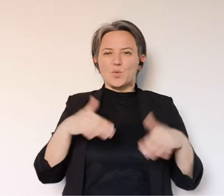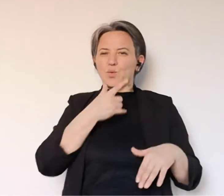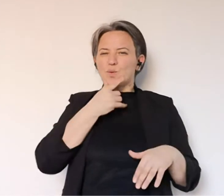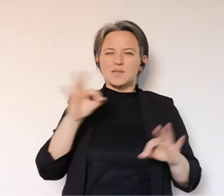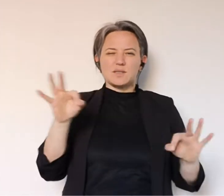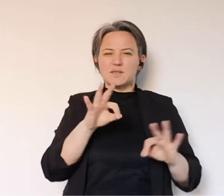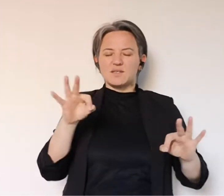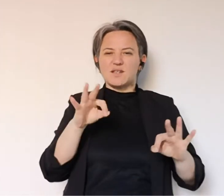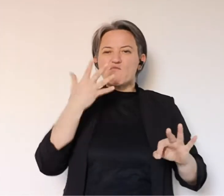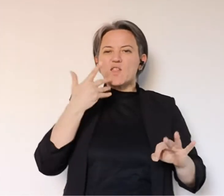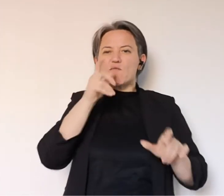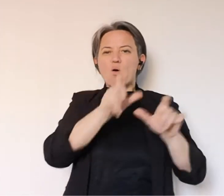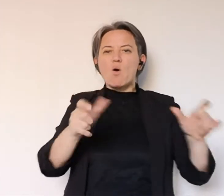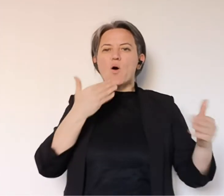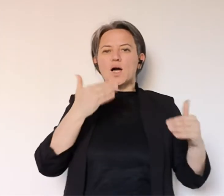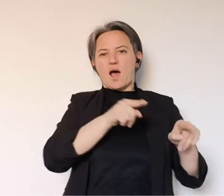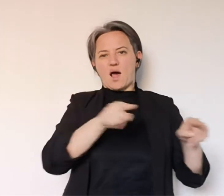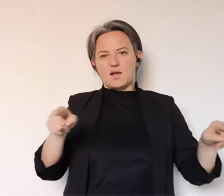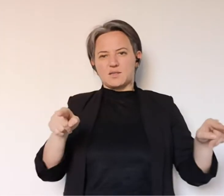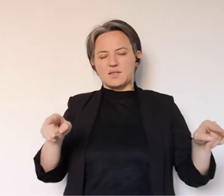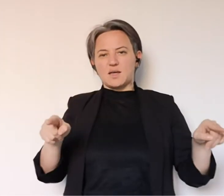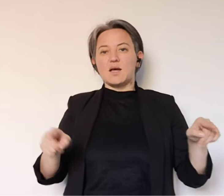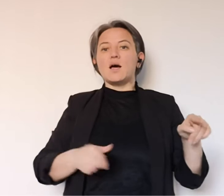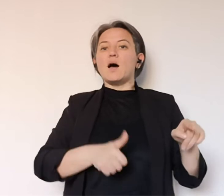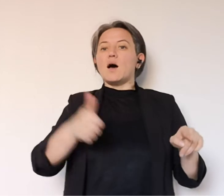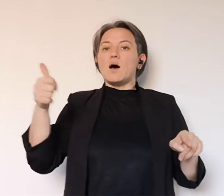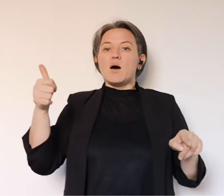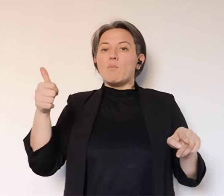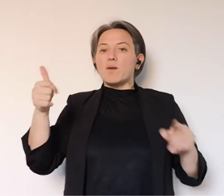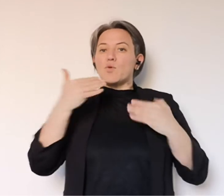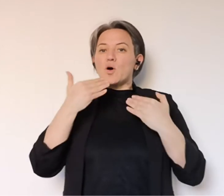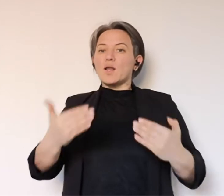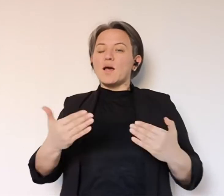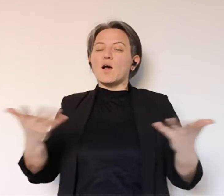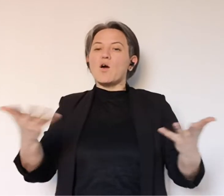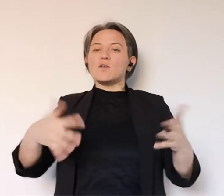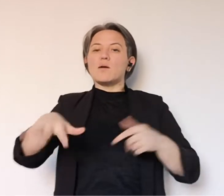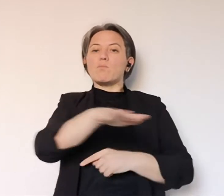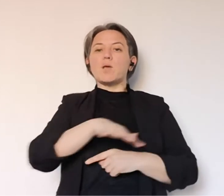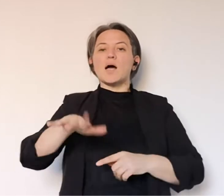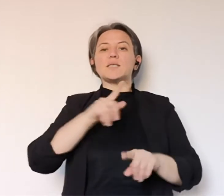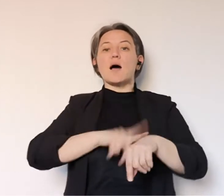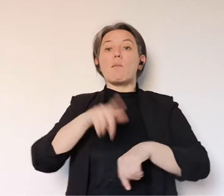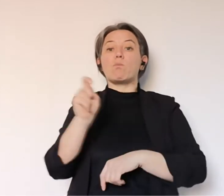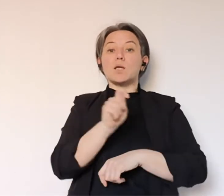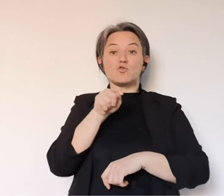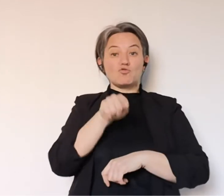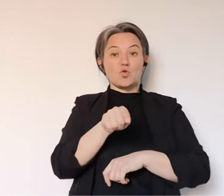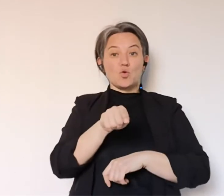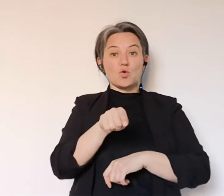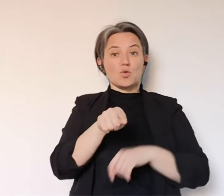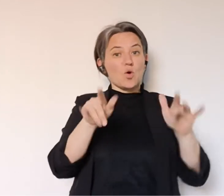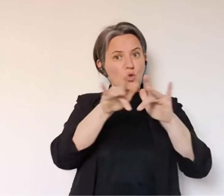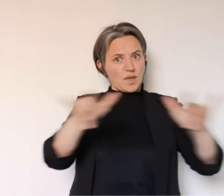straordinaria per questa città e volevo fare alcuni ringraziamenti. Il primo è per quello che si